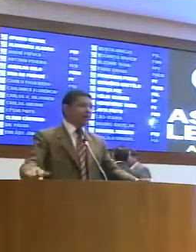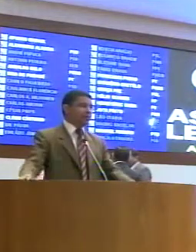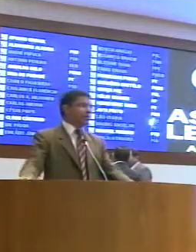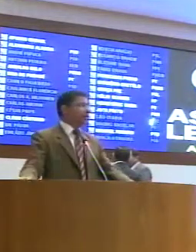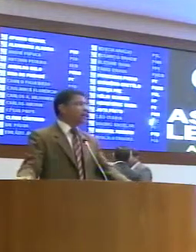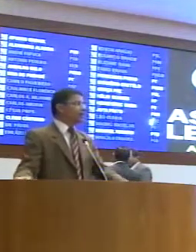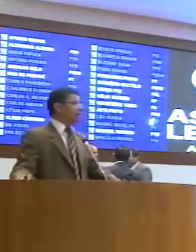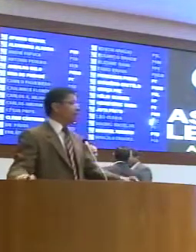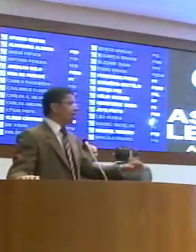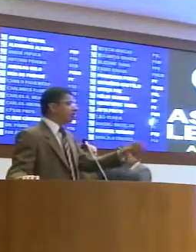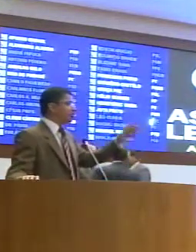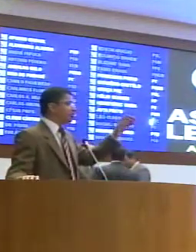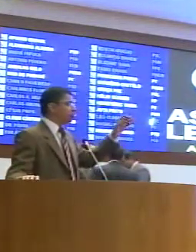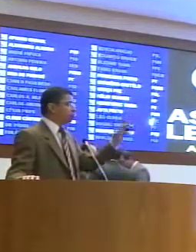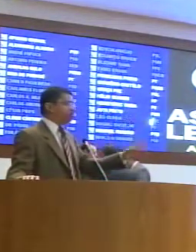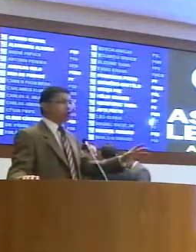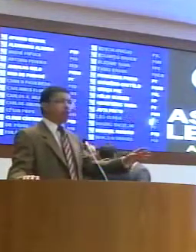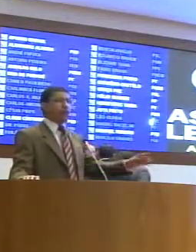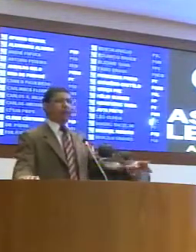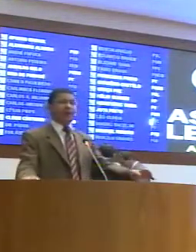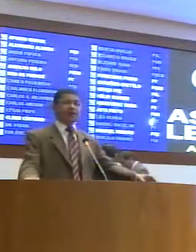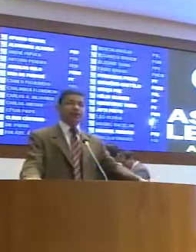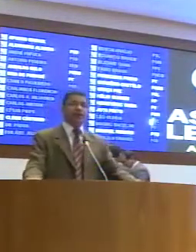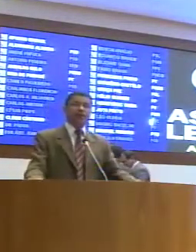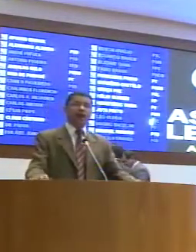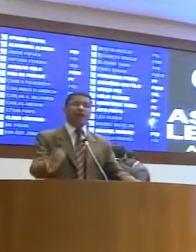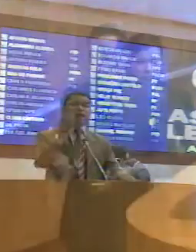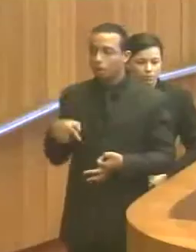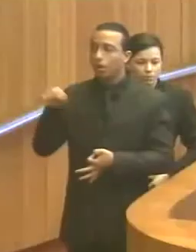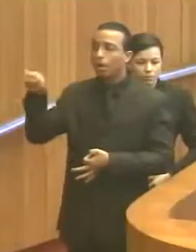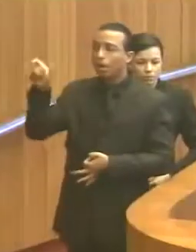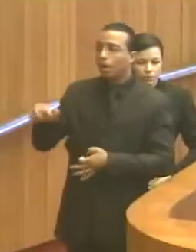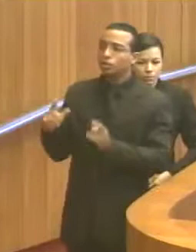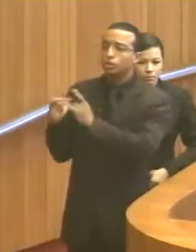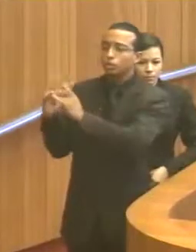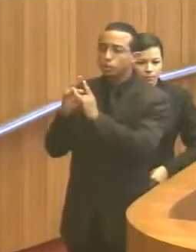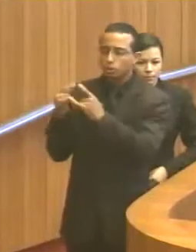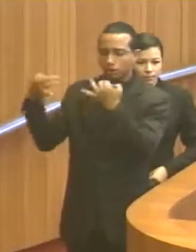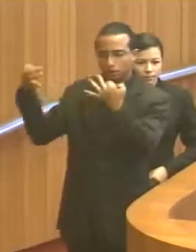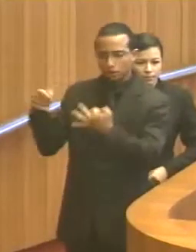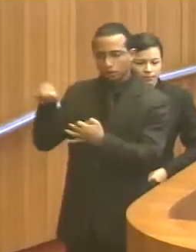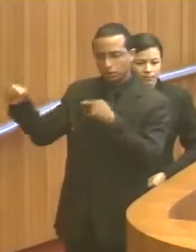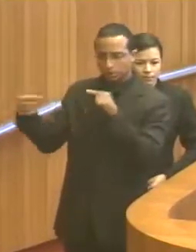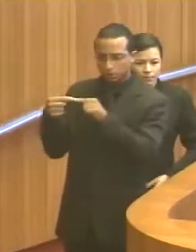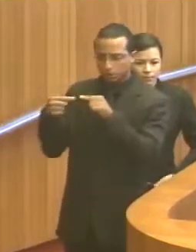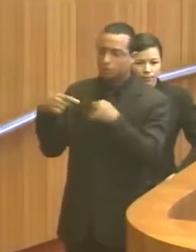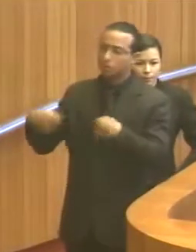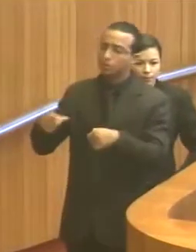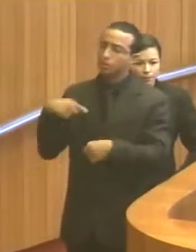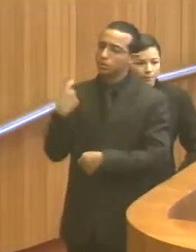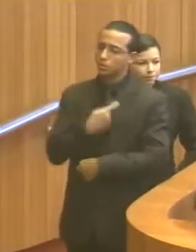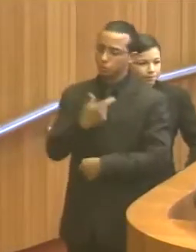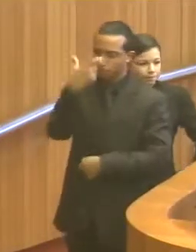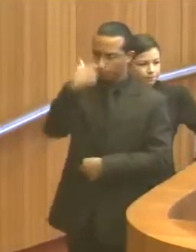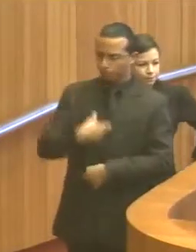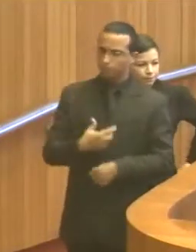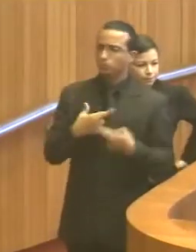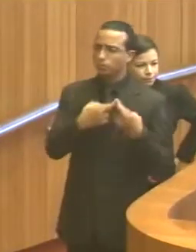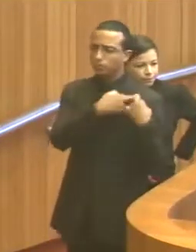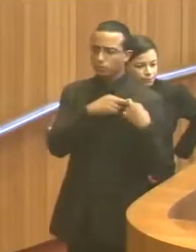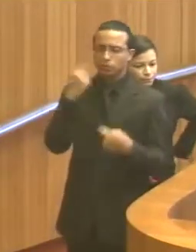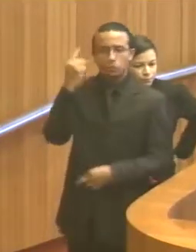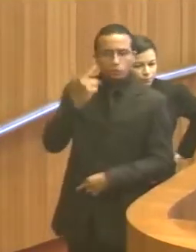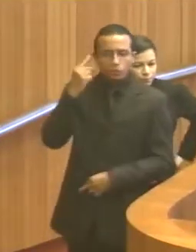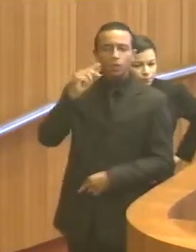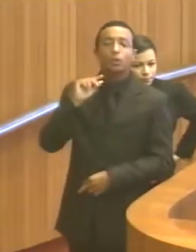que haja uma análise e certamente as instituições competentes haverão de fazer isso e o nosso papel enquanto